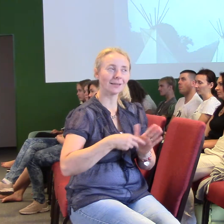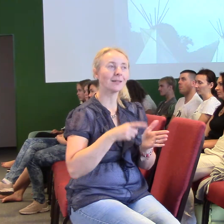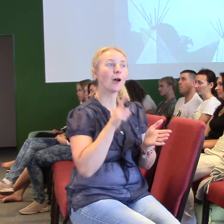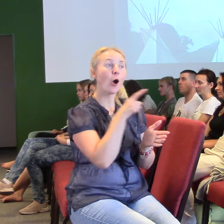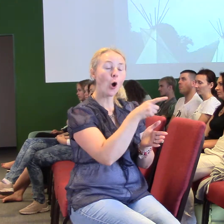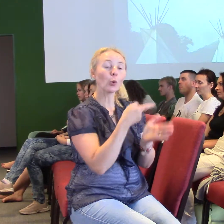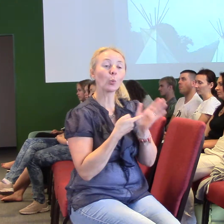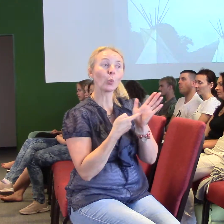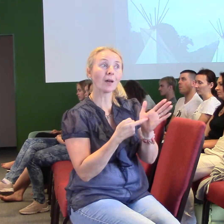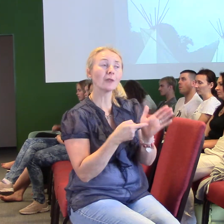ten, kdo vás miluje.